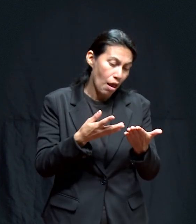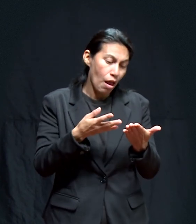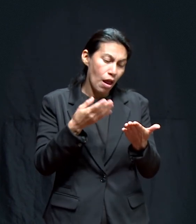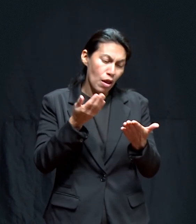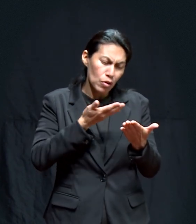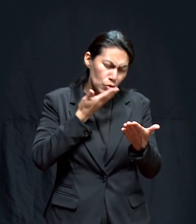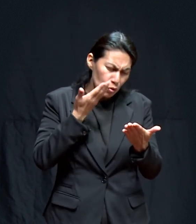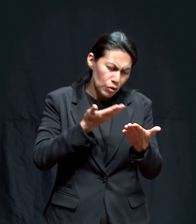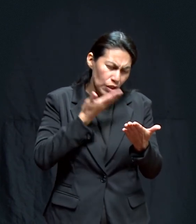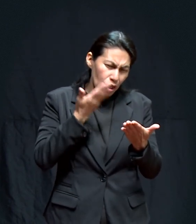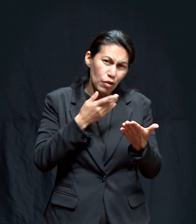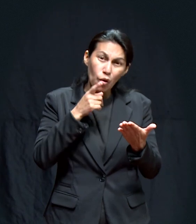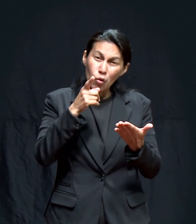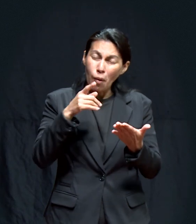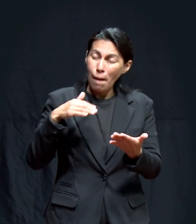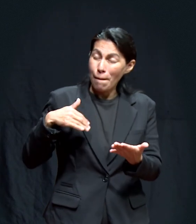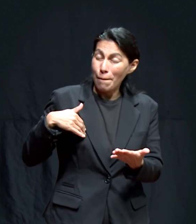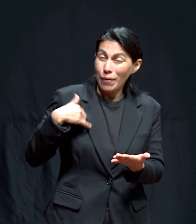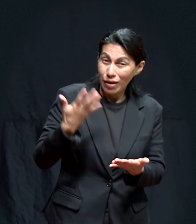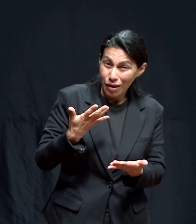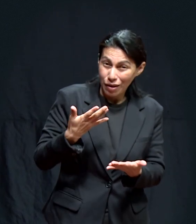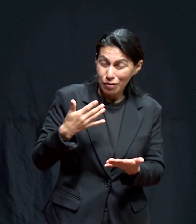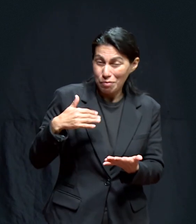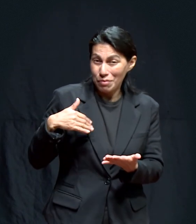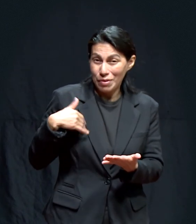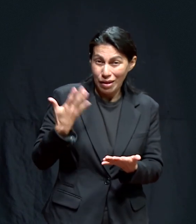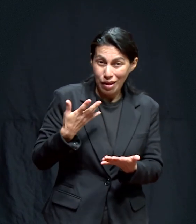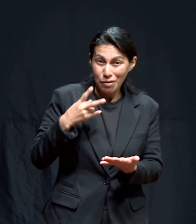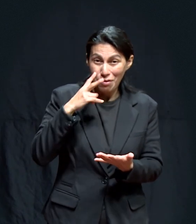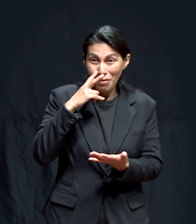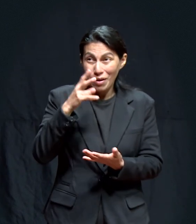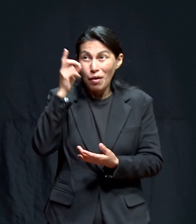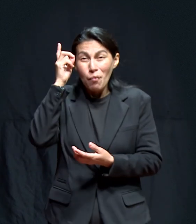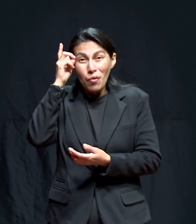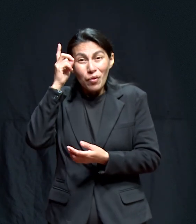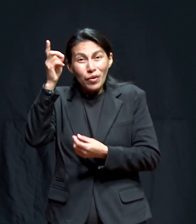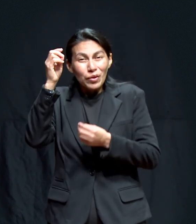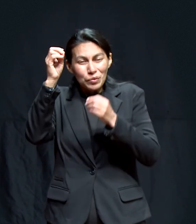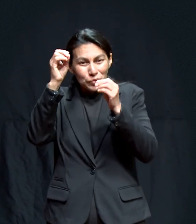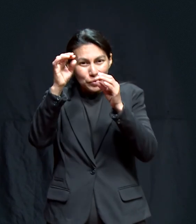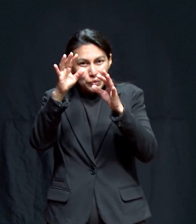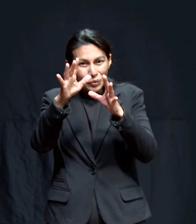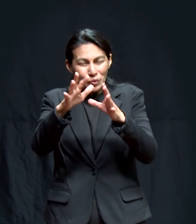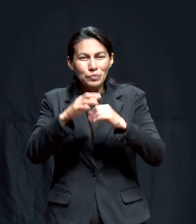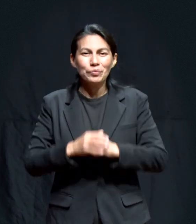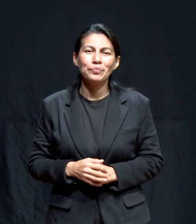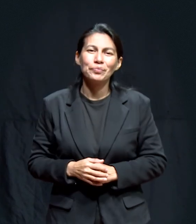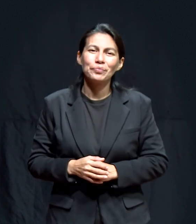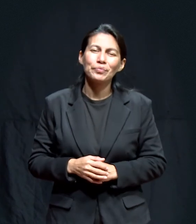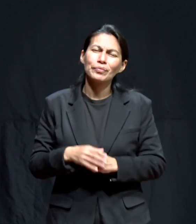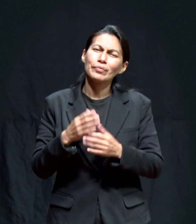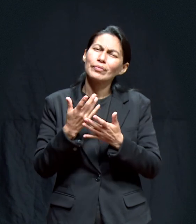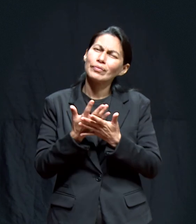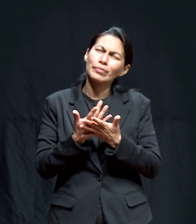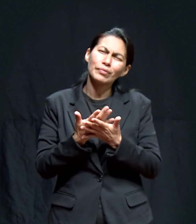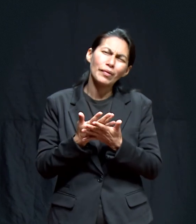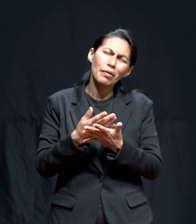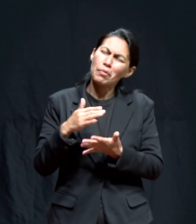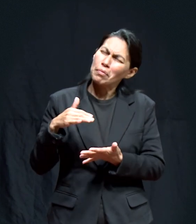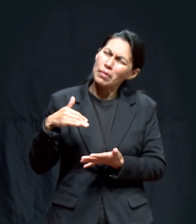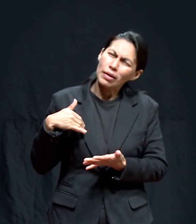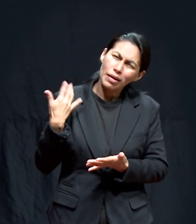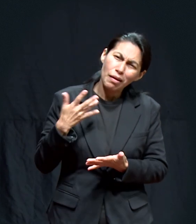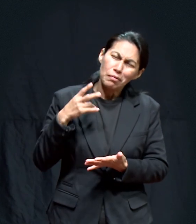Tú puedes ver Milagros Que se convierten En señales De Dios Para ti Y esperamos Con